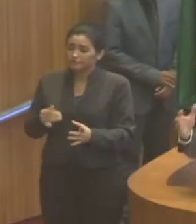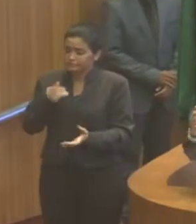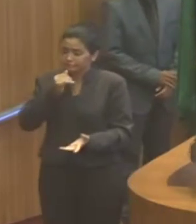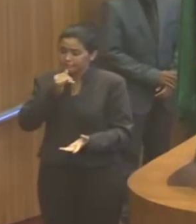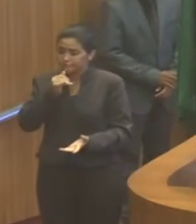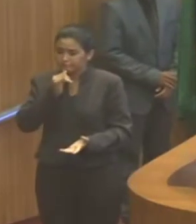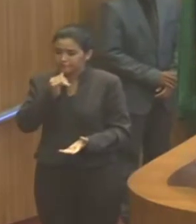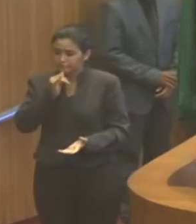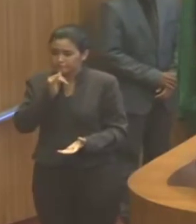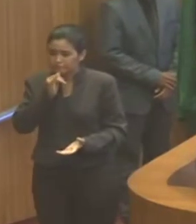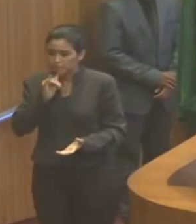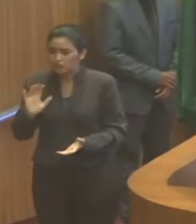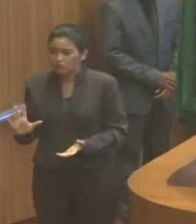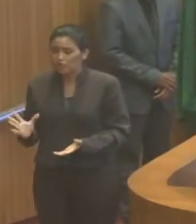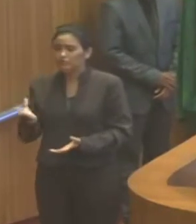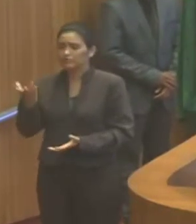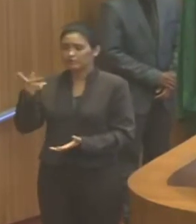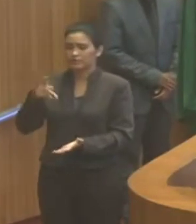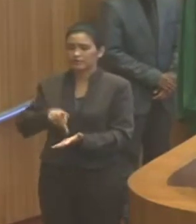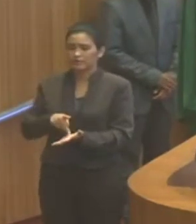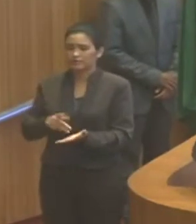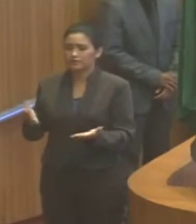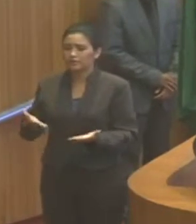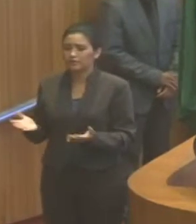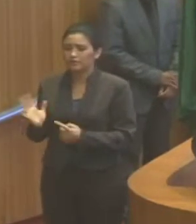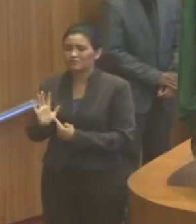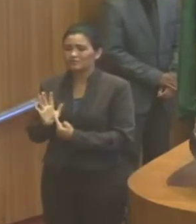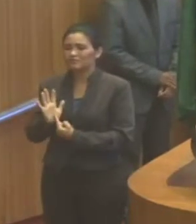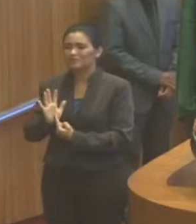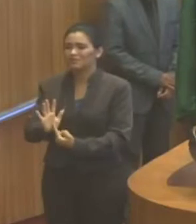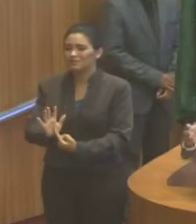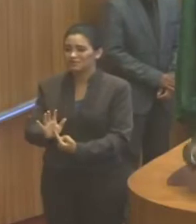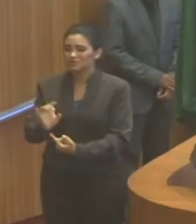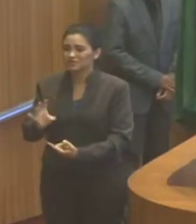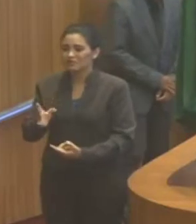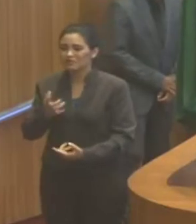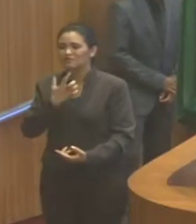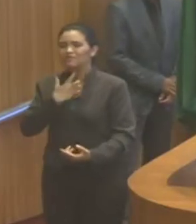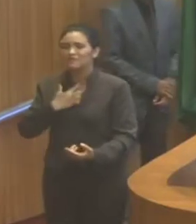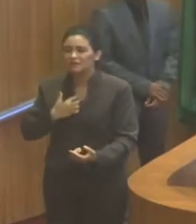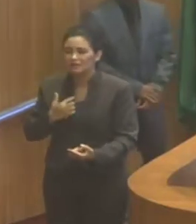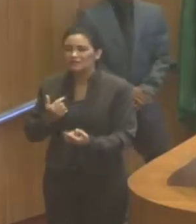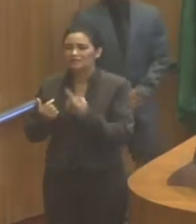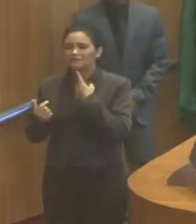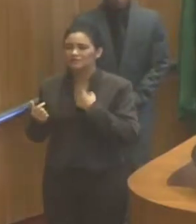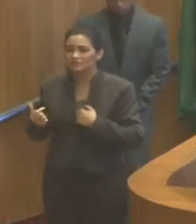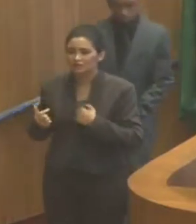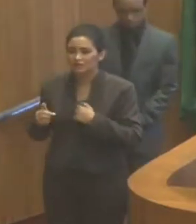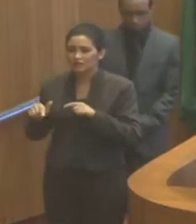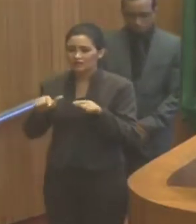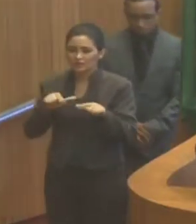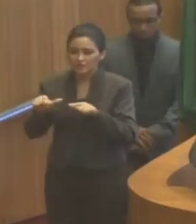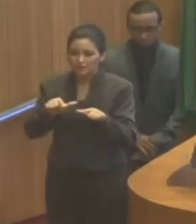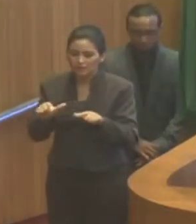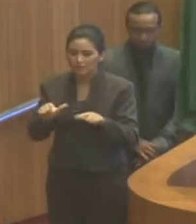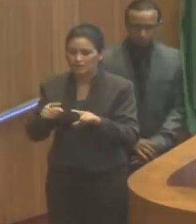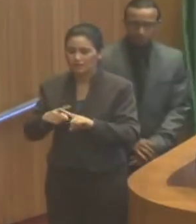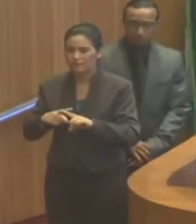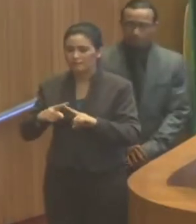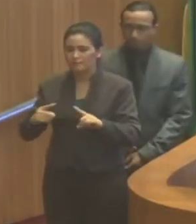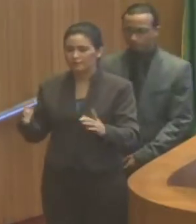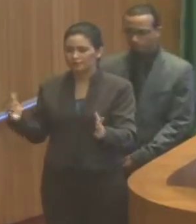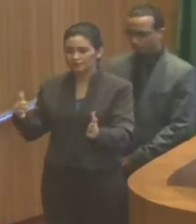realidade de hoje mostra que ficou muito mais na intenção e no trabalho do que no resultado prático para o